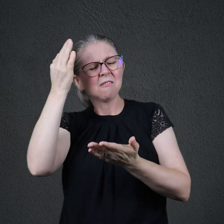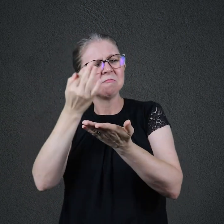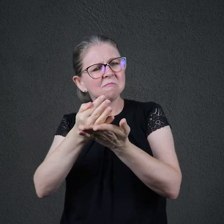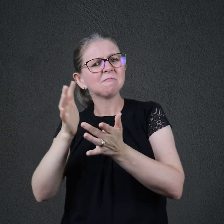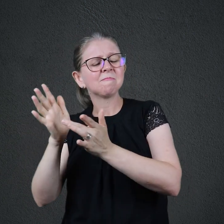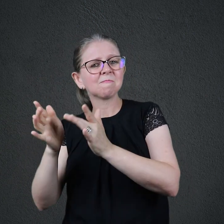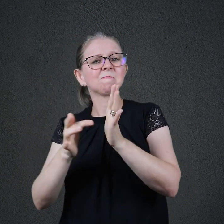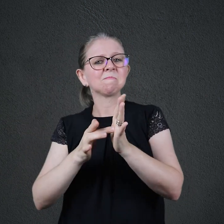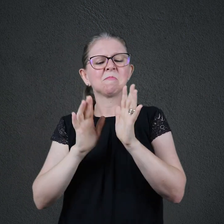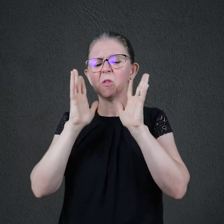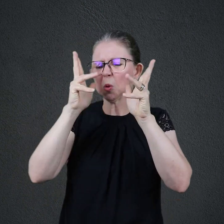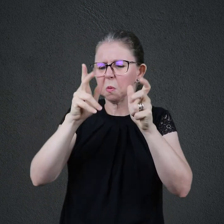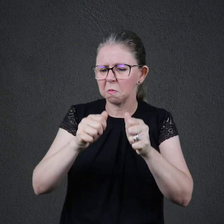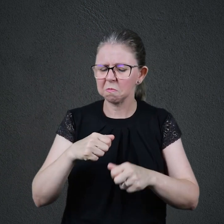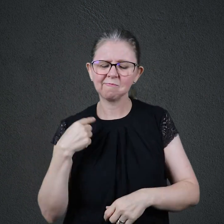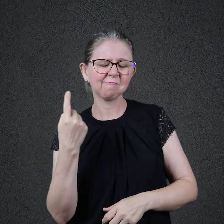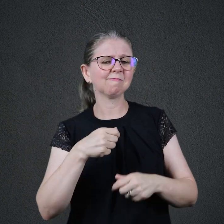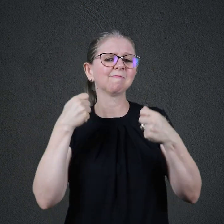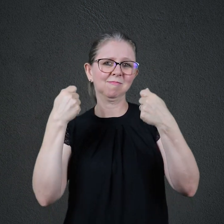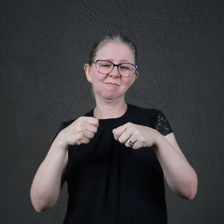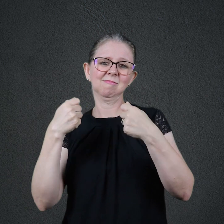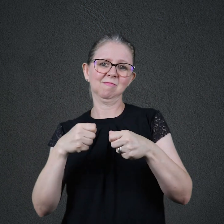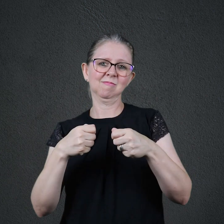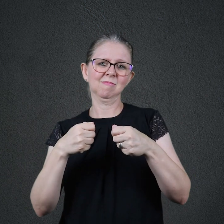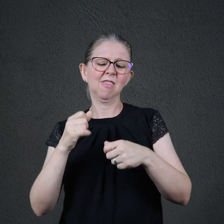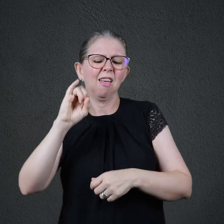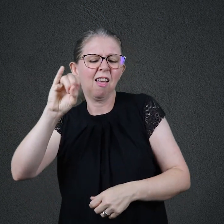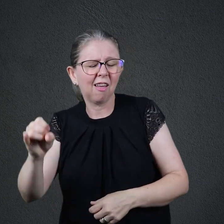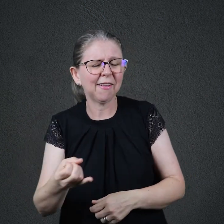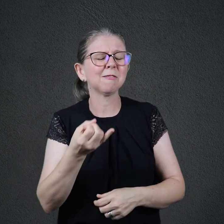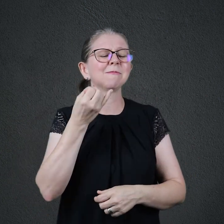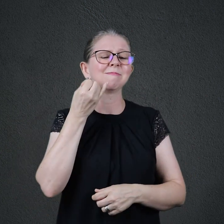necessitamos. Aproveite essa chance antes que seja tarde.